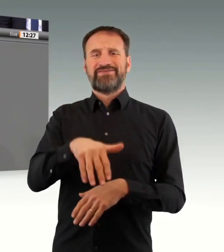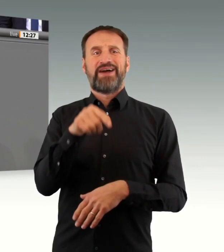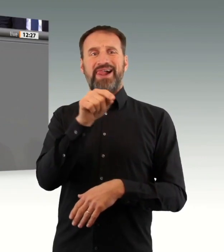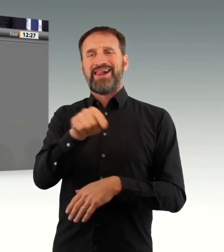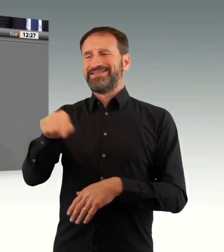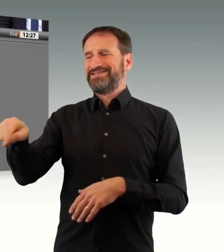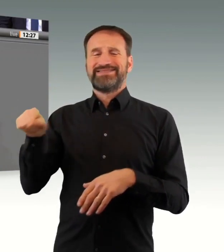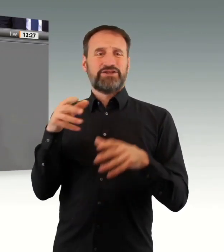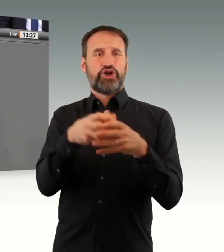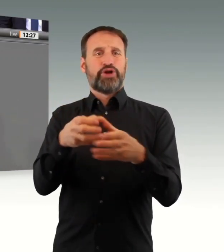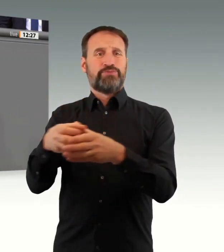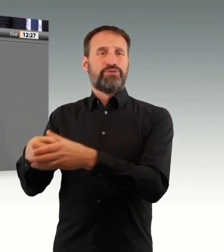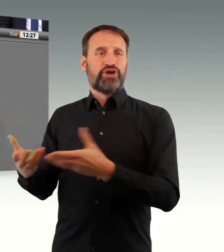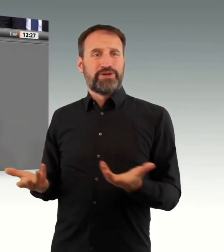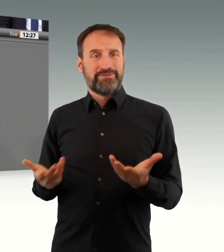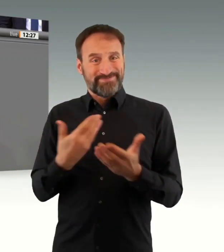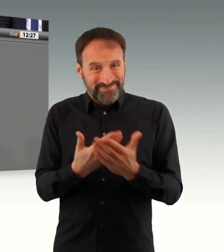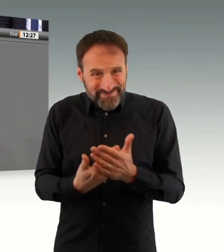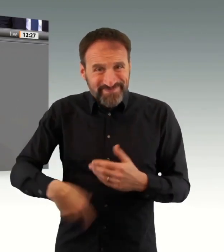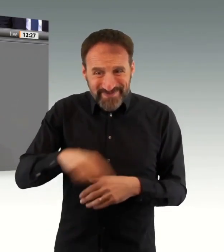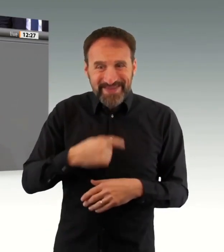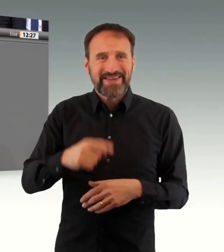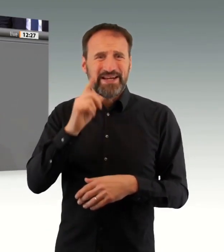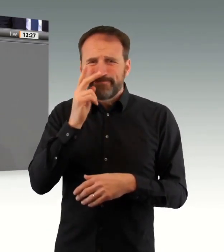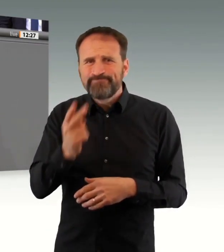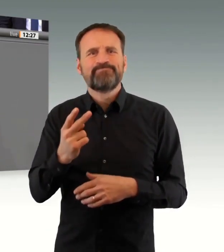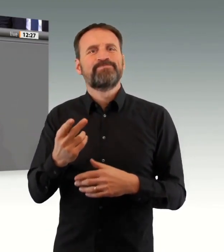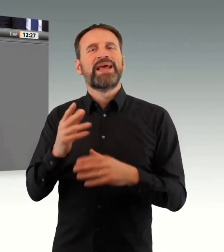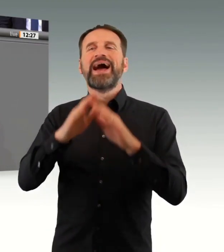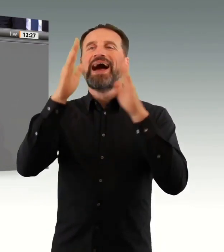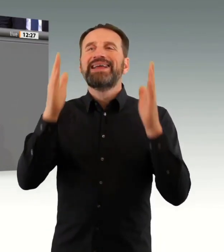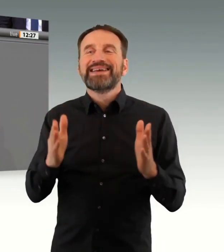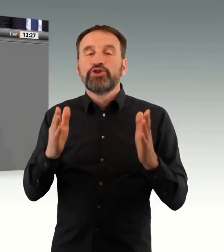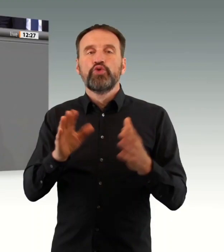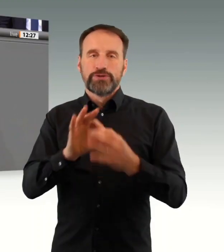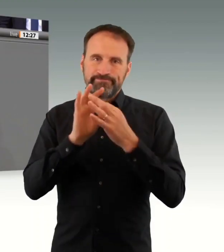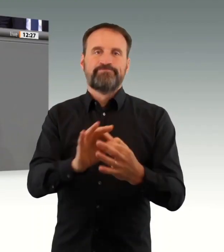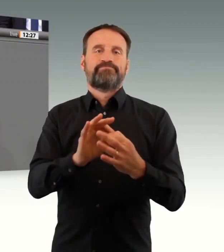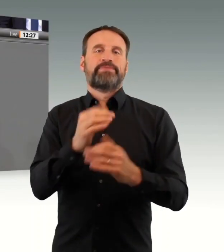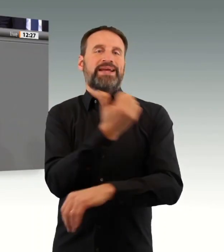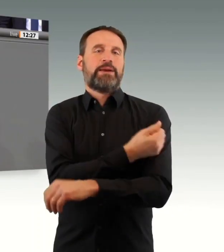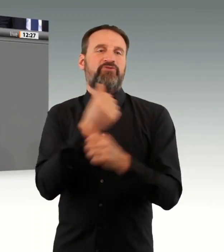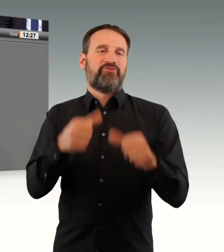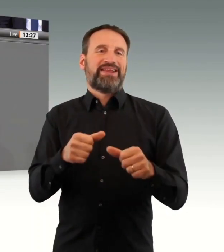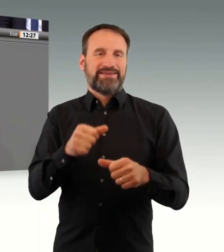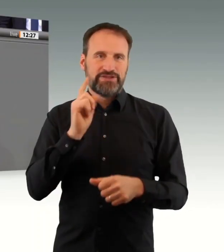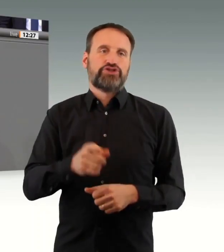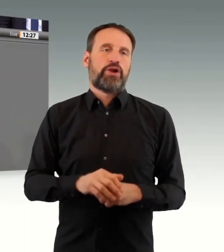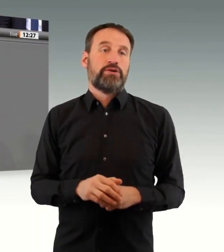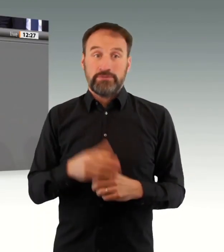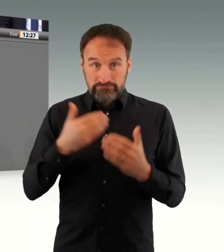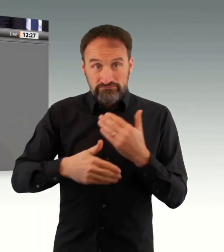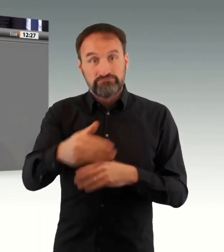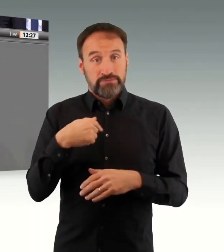Genau das kündigen wir auch schon dann an, wenn wir sehen, wenn nachgesteuert werden muss, dann steuern wir auch nach. In diesem